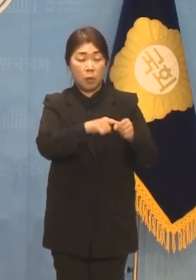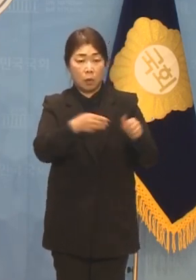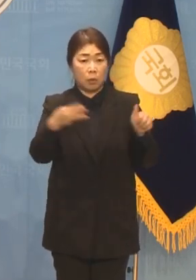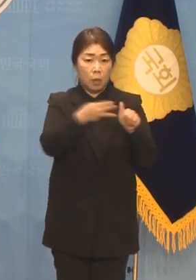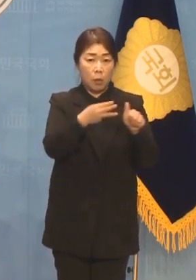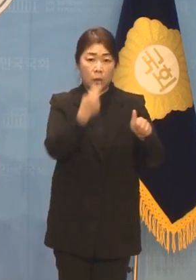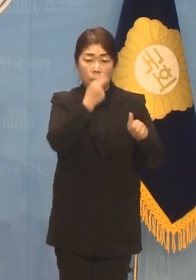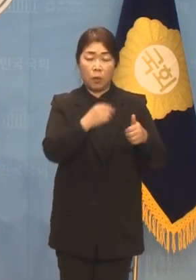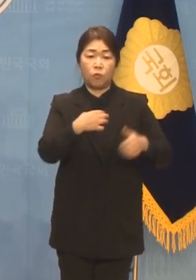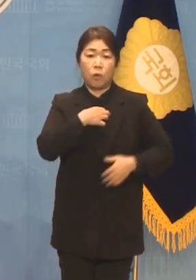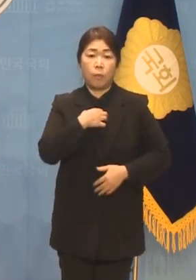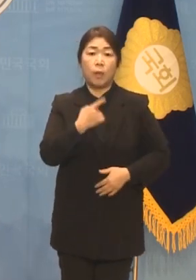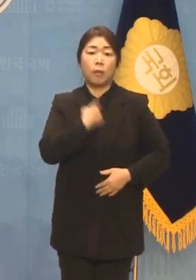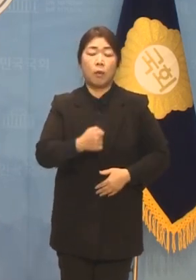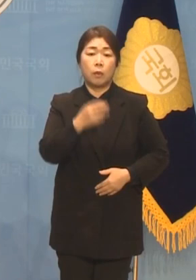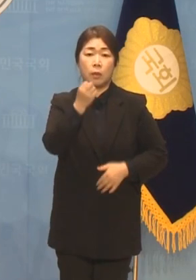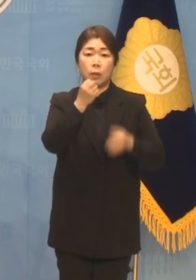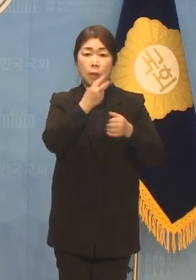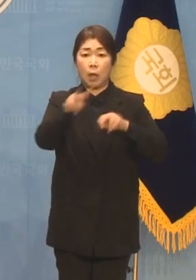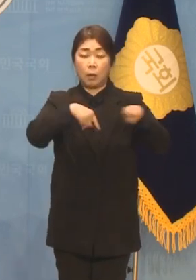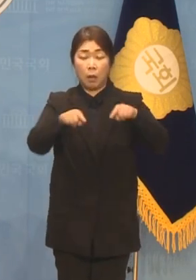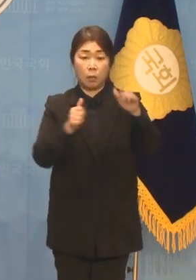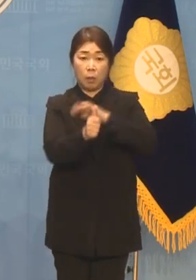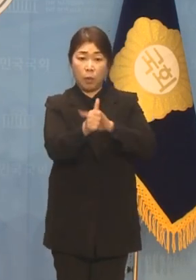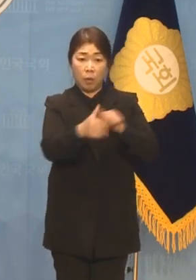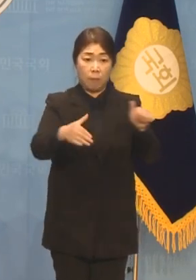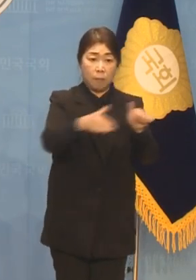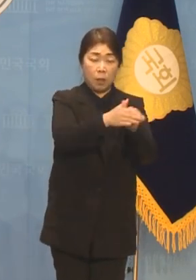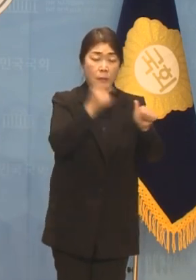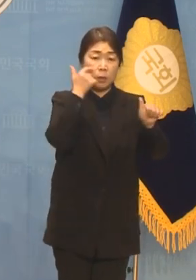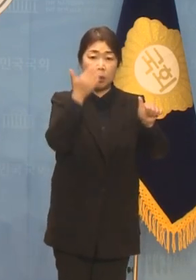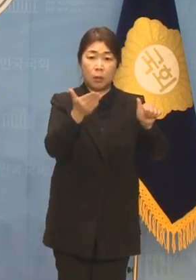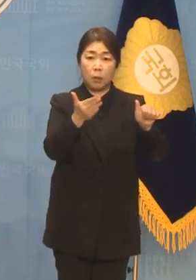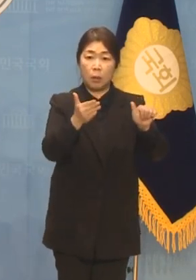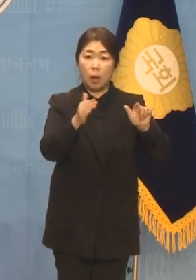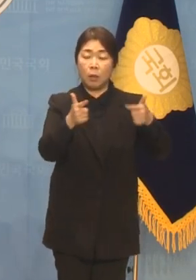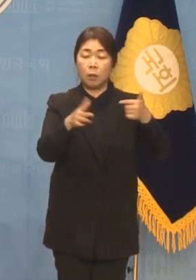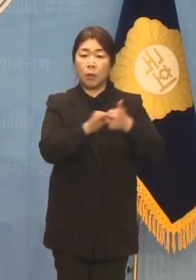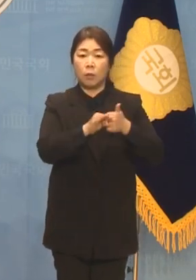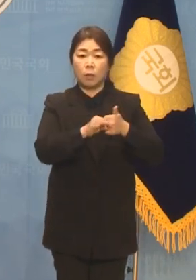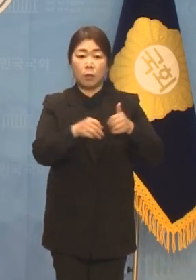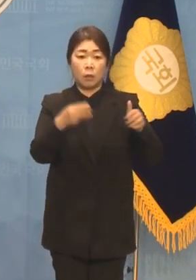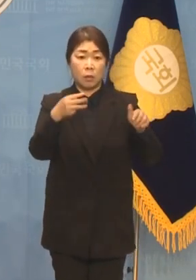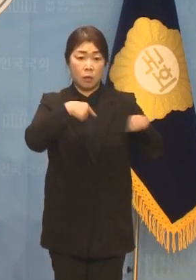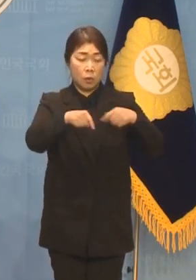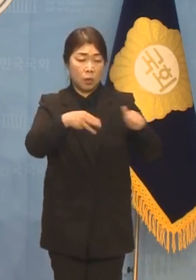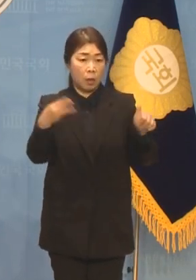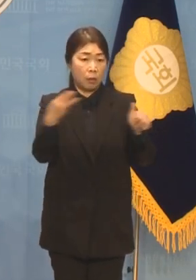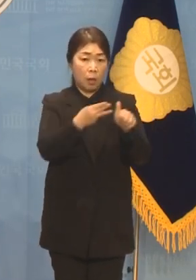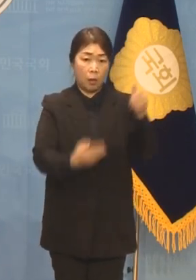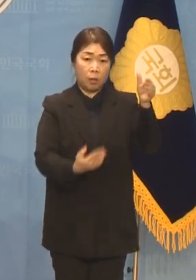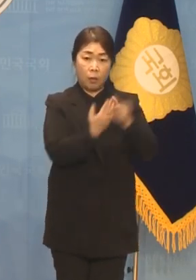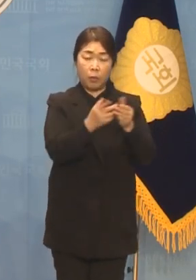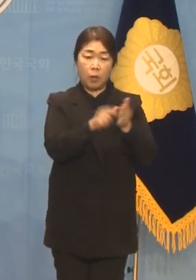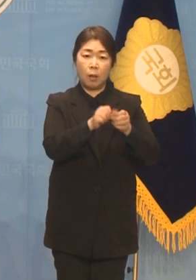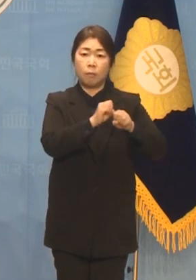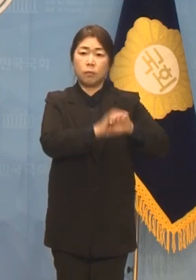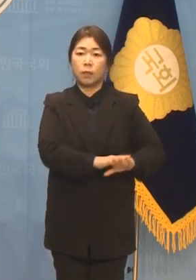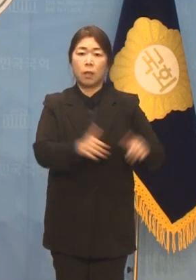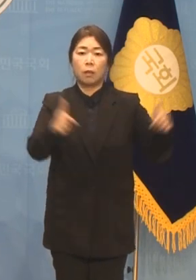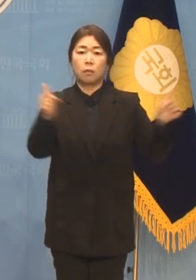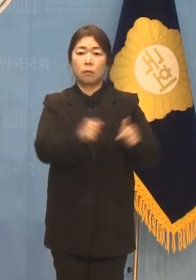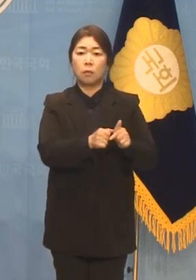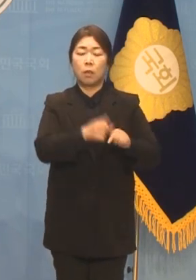대표를 욕보이려는 것입니까? 아니면 전대미문의 정치 테러 사건에 물타기를 시도하는 것입니까?